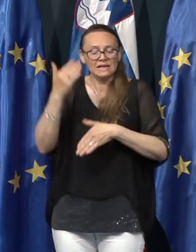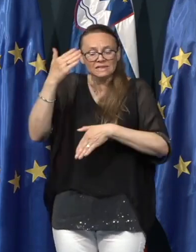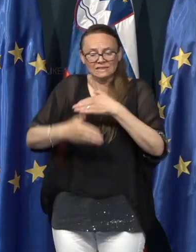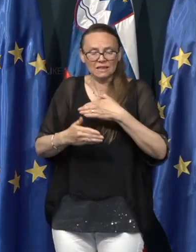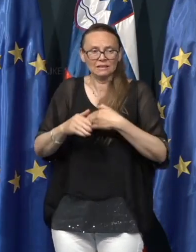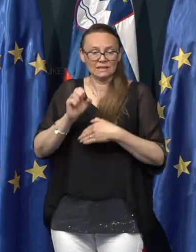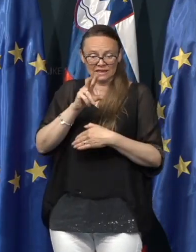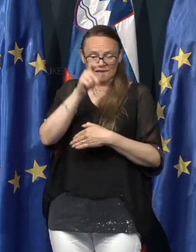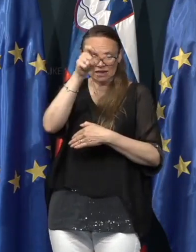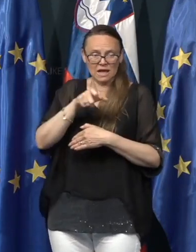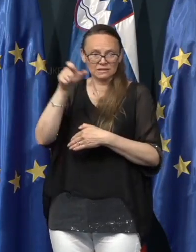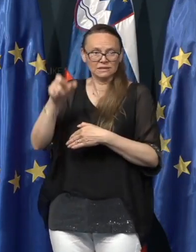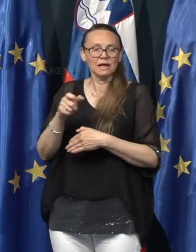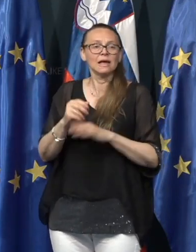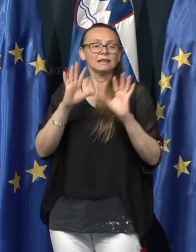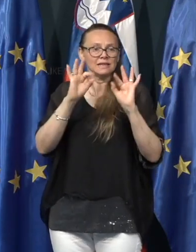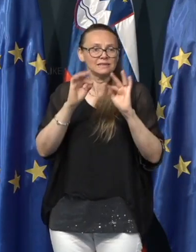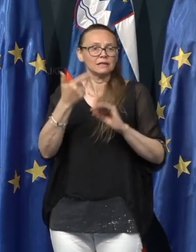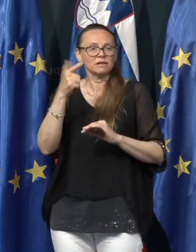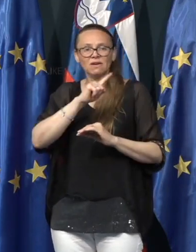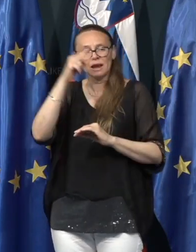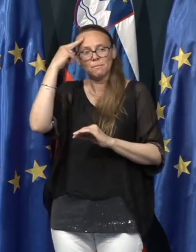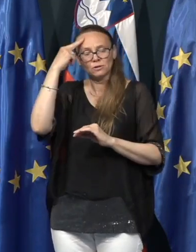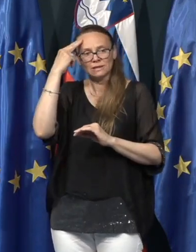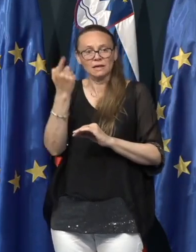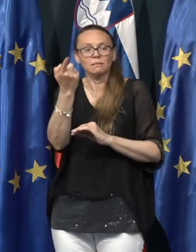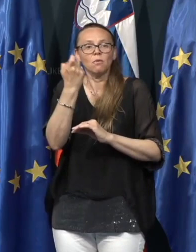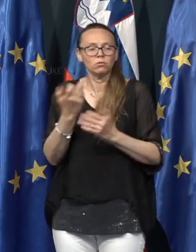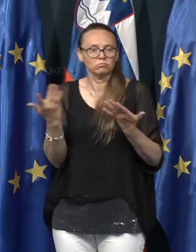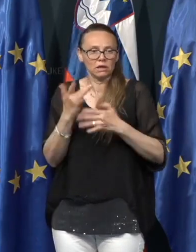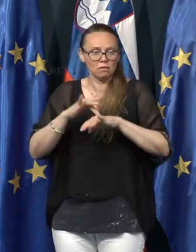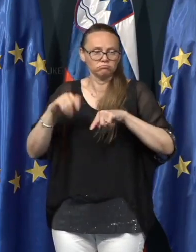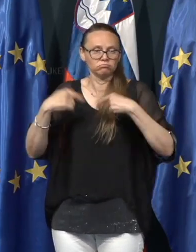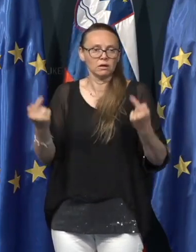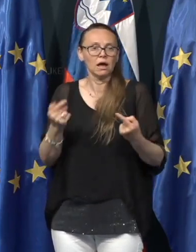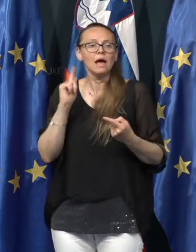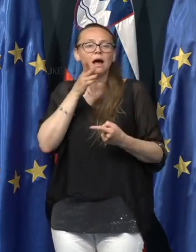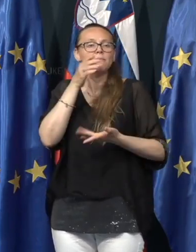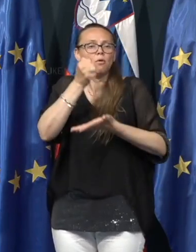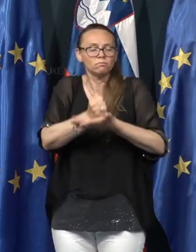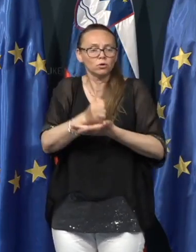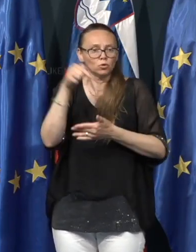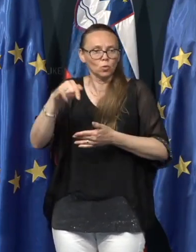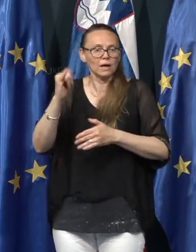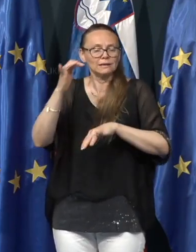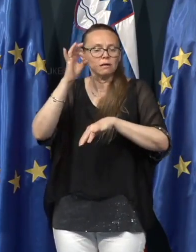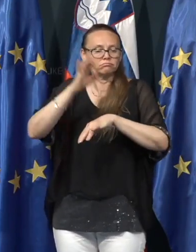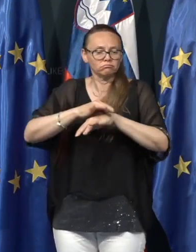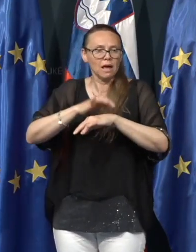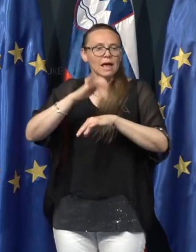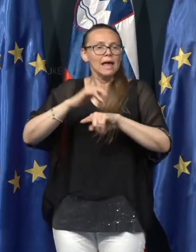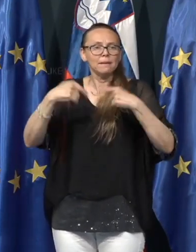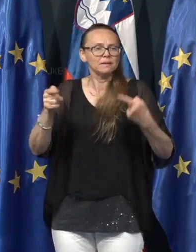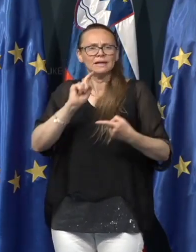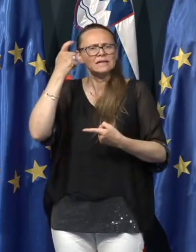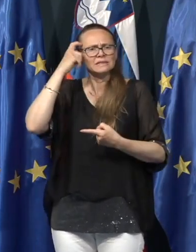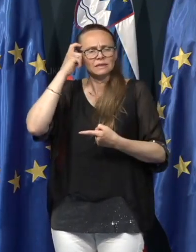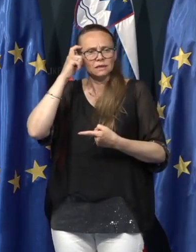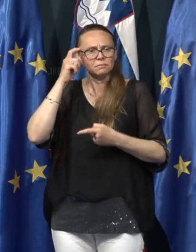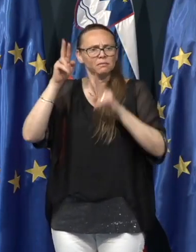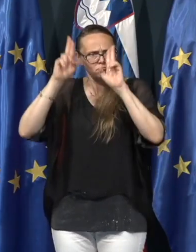13 pa 10 pa 2 z neznanim, z neznanim virov kužbe. Kar bom povdaril tukaj, da epidemiologe nas ne skrbi toliko